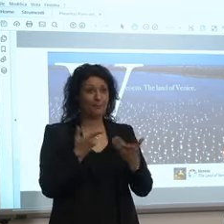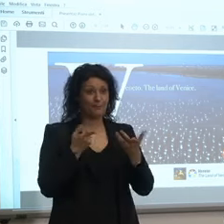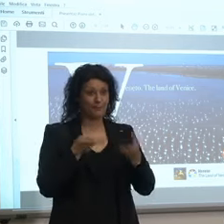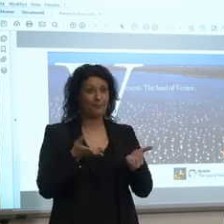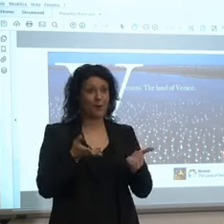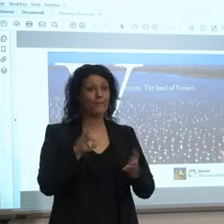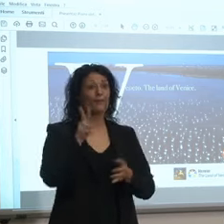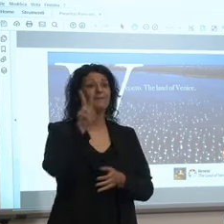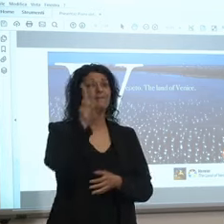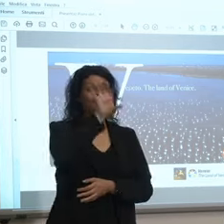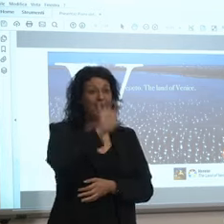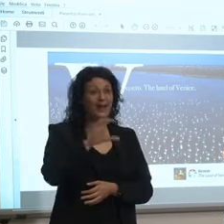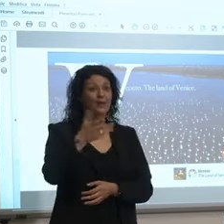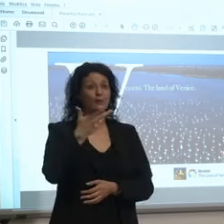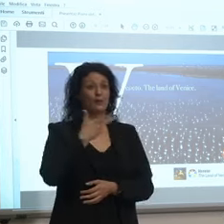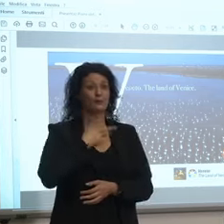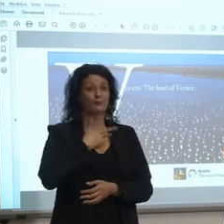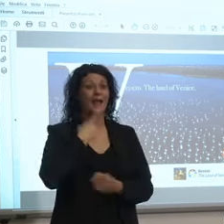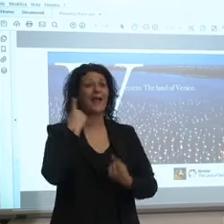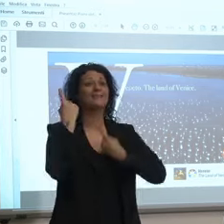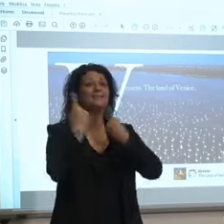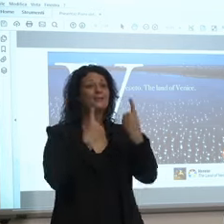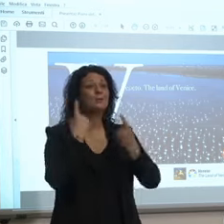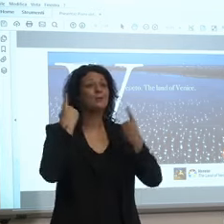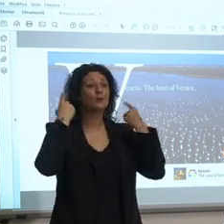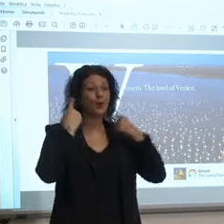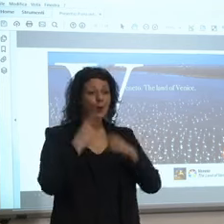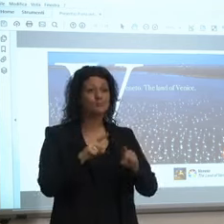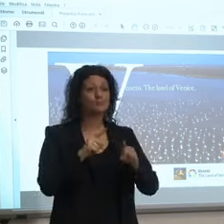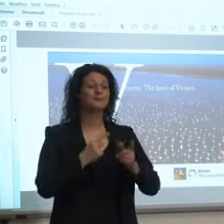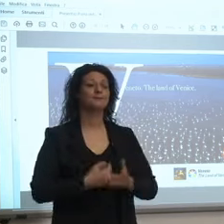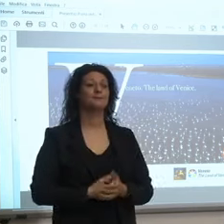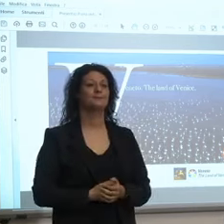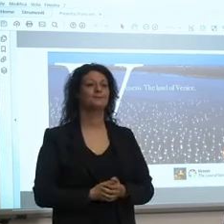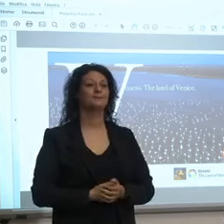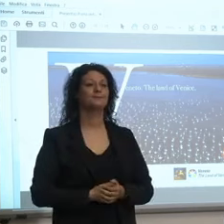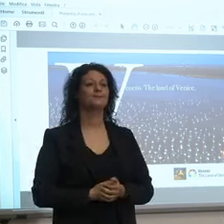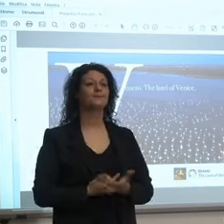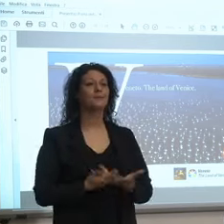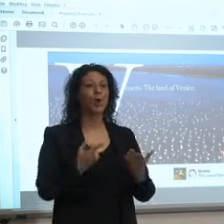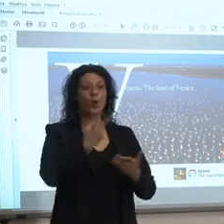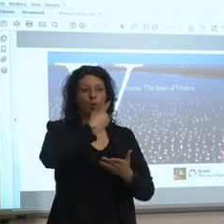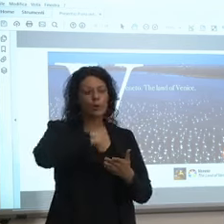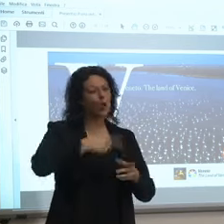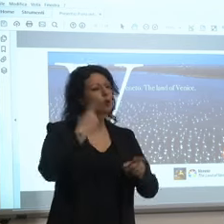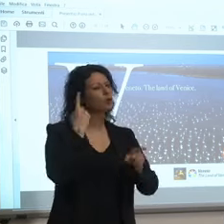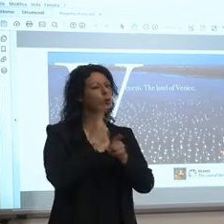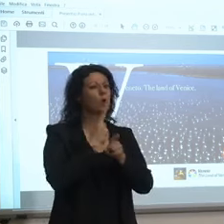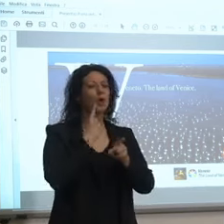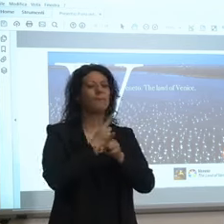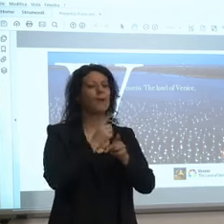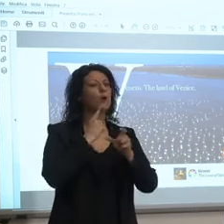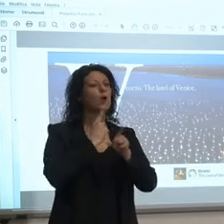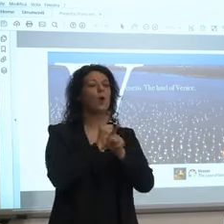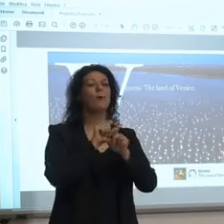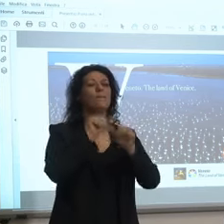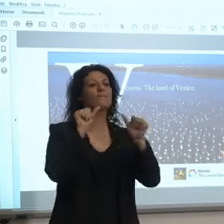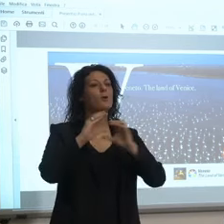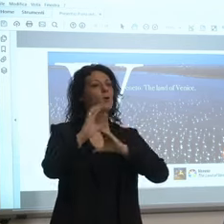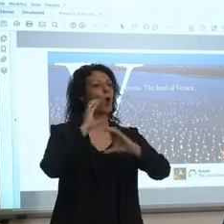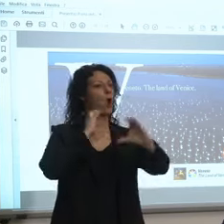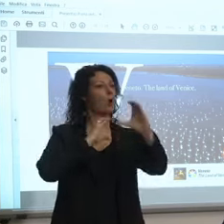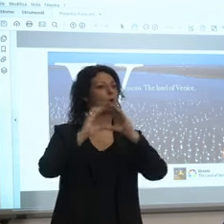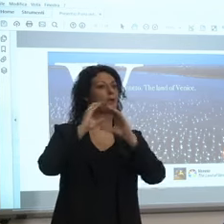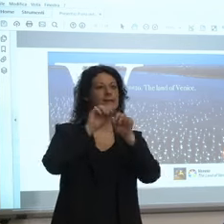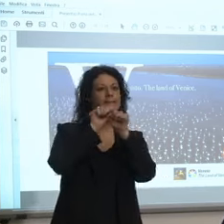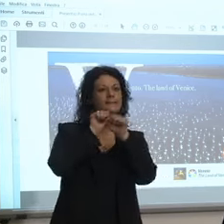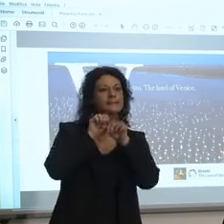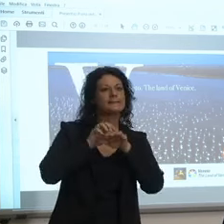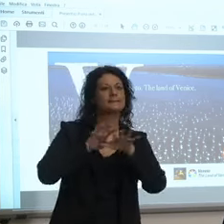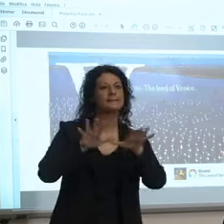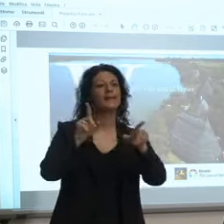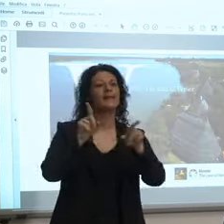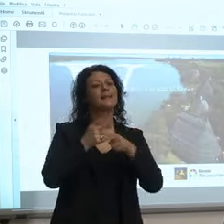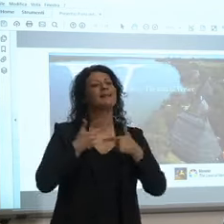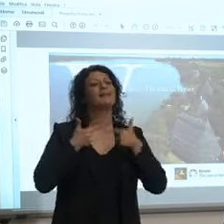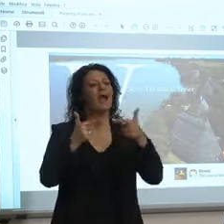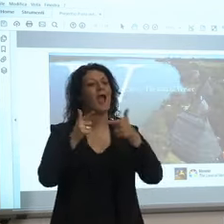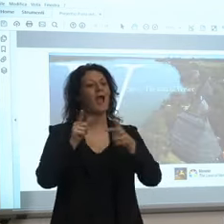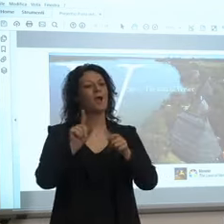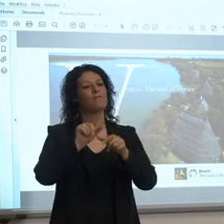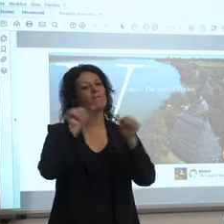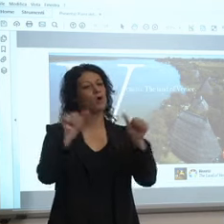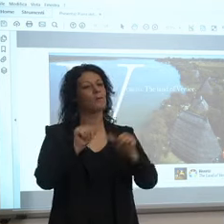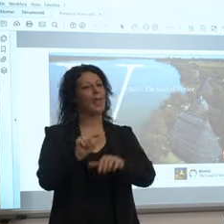situazioni di questo tipo e quindi noi dobbiamo comunicare anche come chiedeva il presidente a livello emozionale